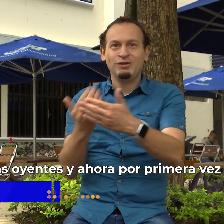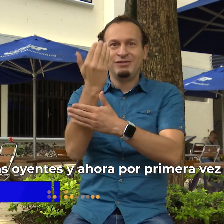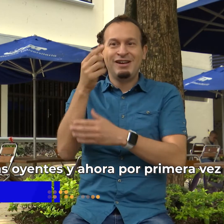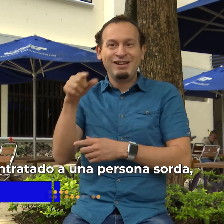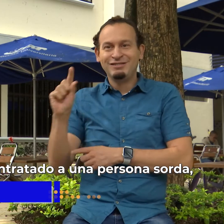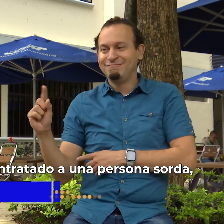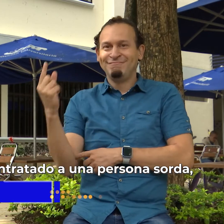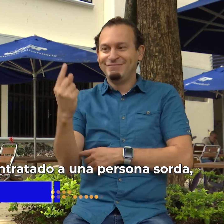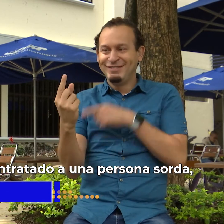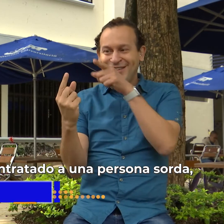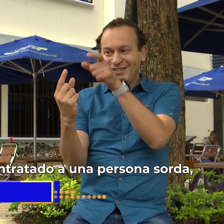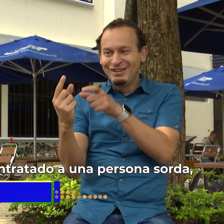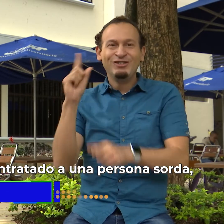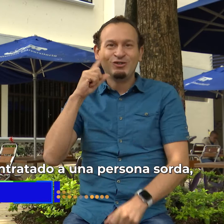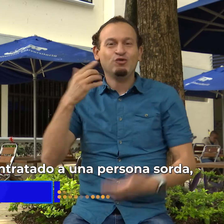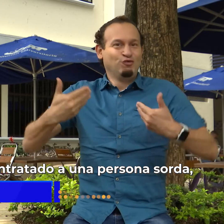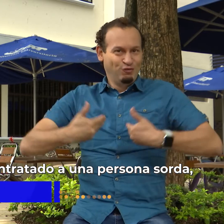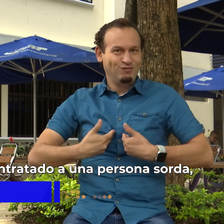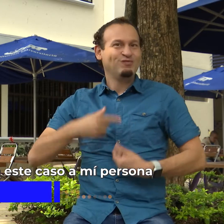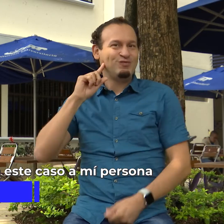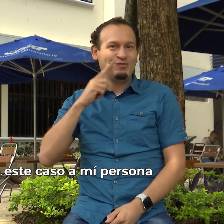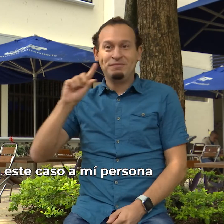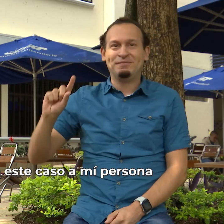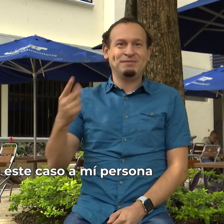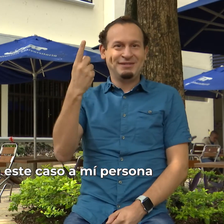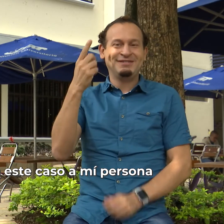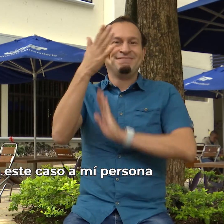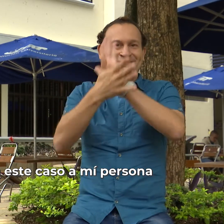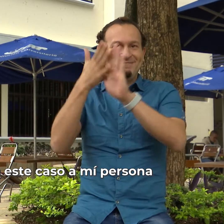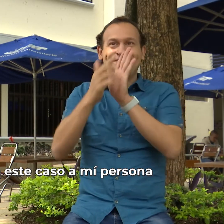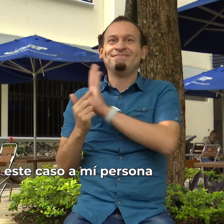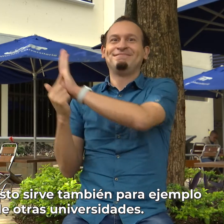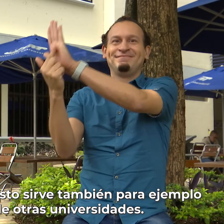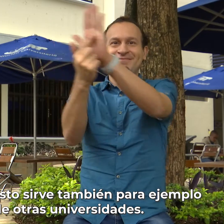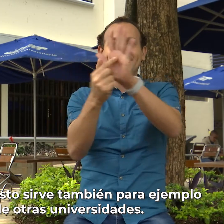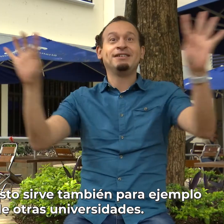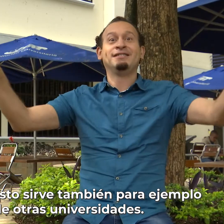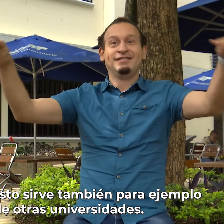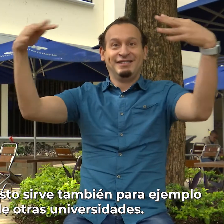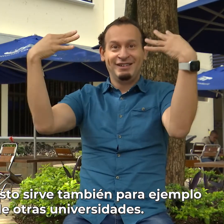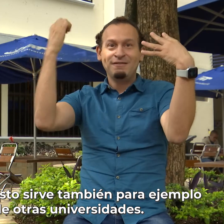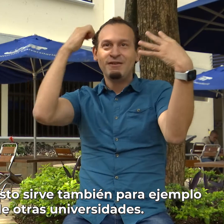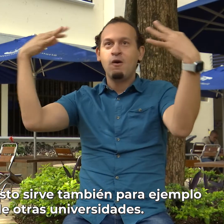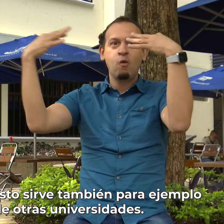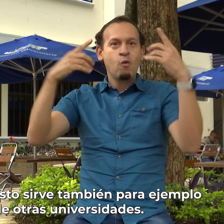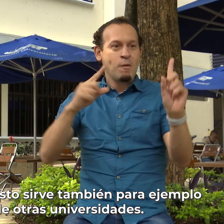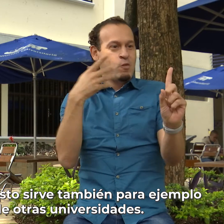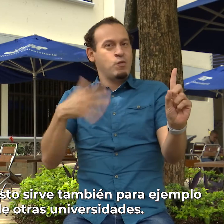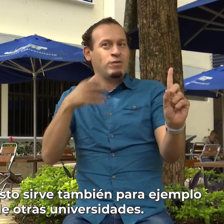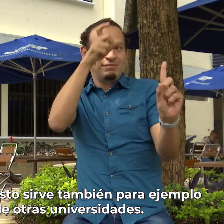vez se ha contratado a una persona sorda en este caso a mi persona y bueno esto sirve también para ejemplo de